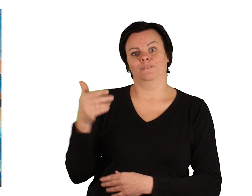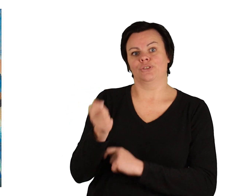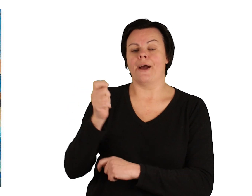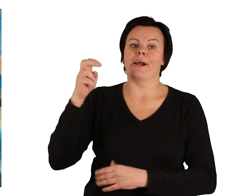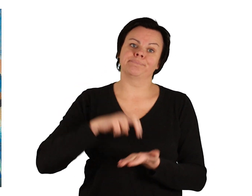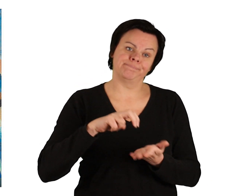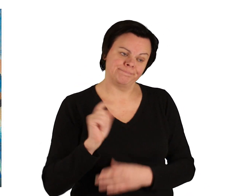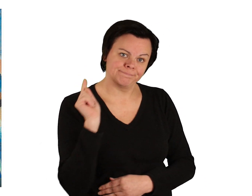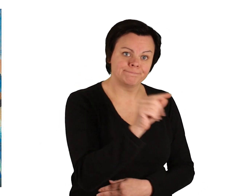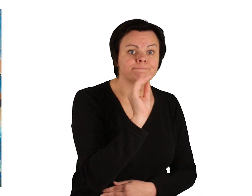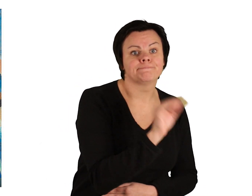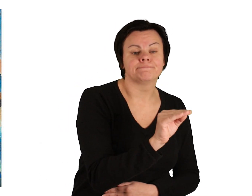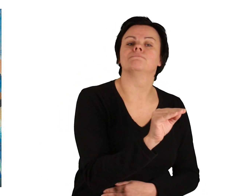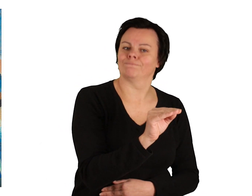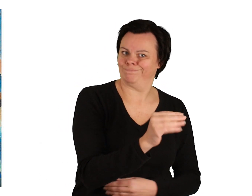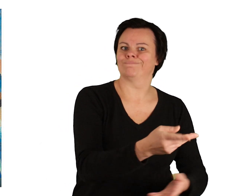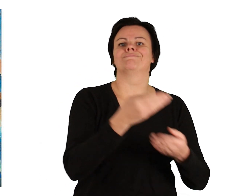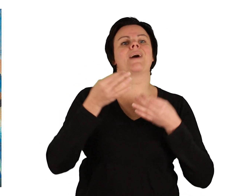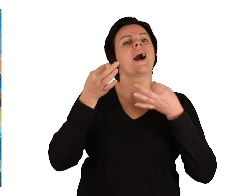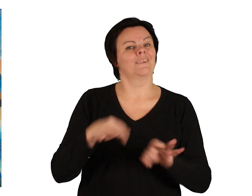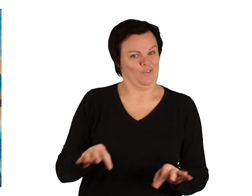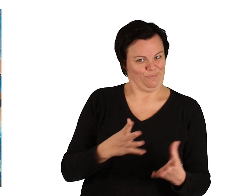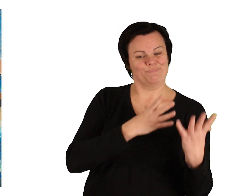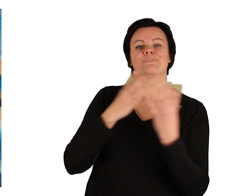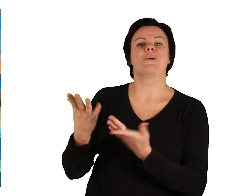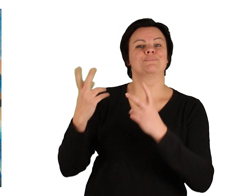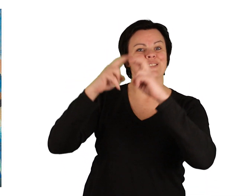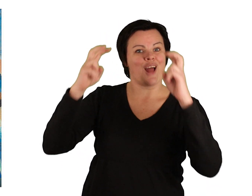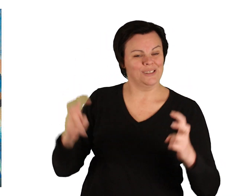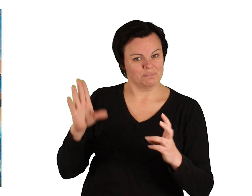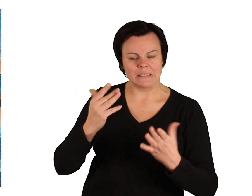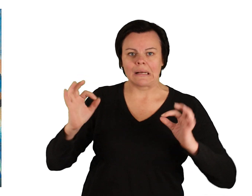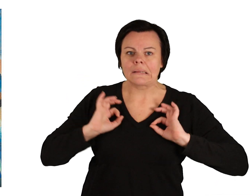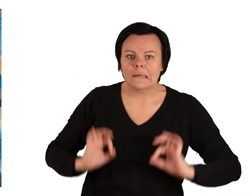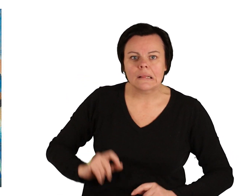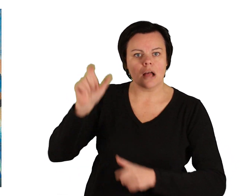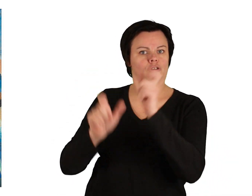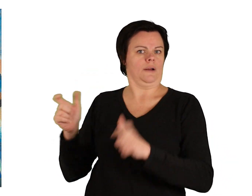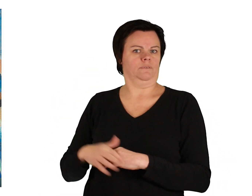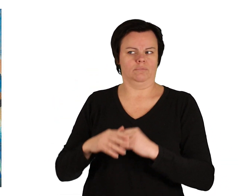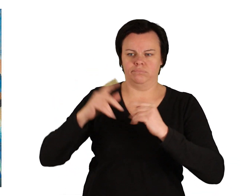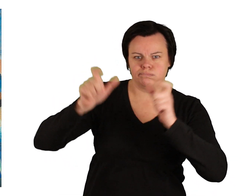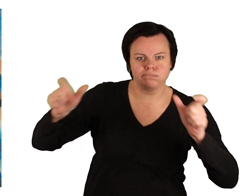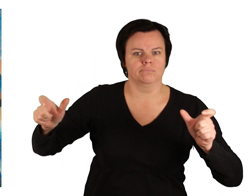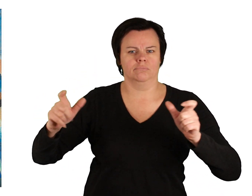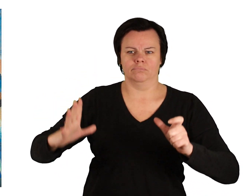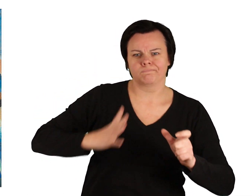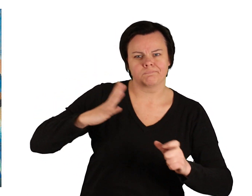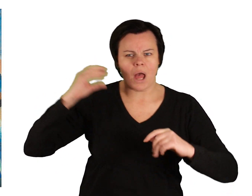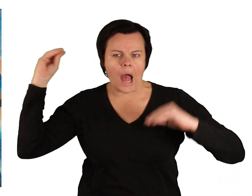Auch das wurde ihr erfüllt, und sie erhielt ein Schloss mit Dienerschaft, prunkvoller Einrichtung und prächtigen Pferden